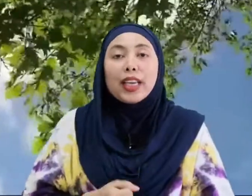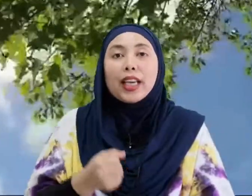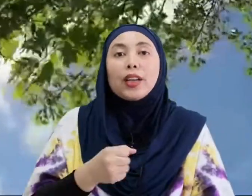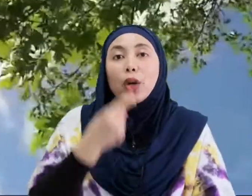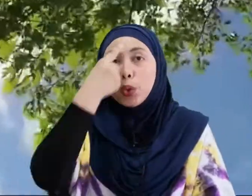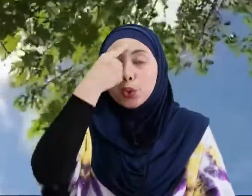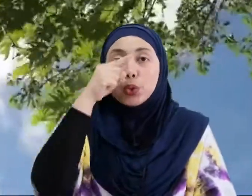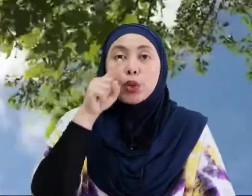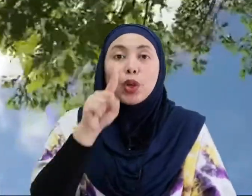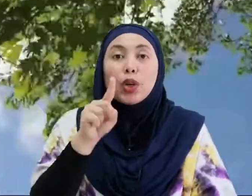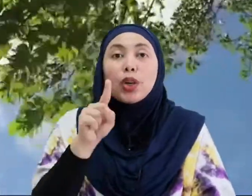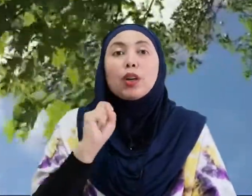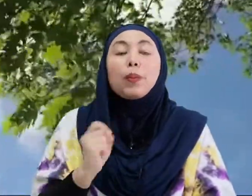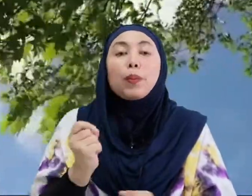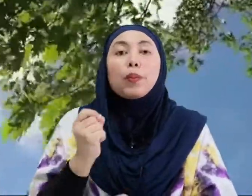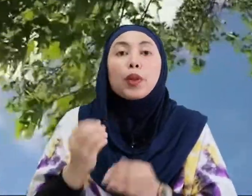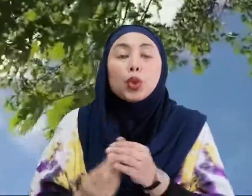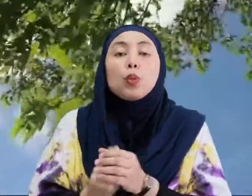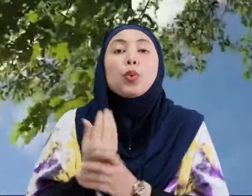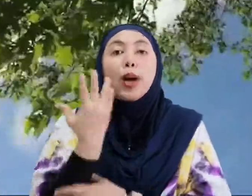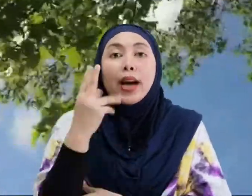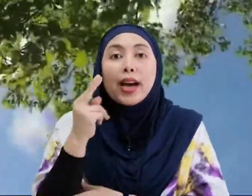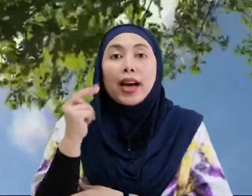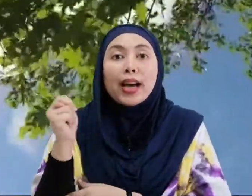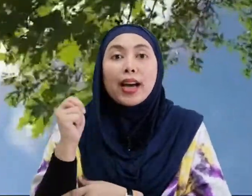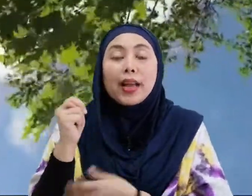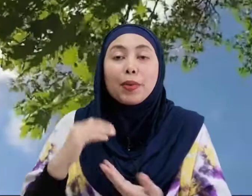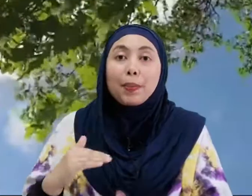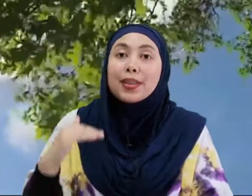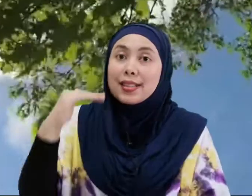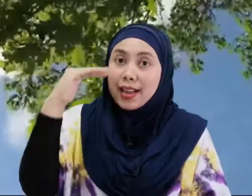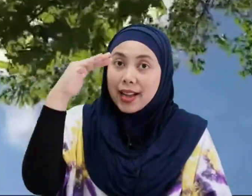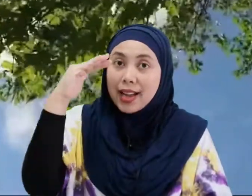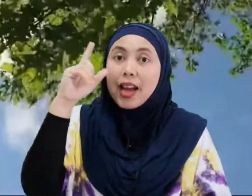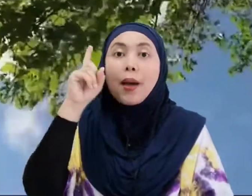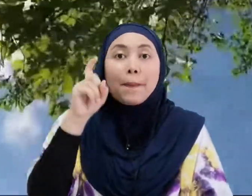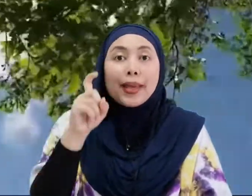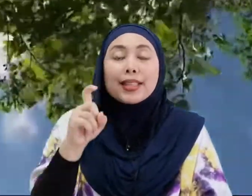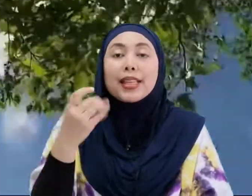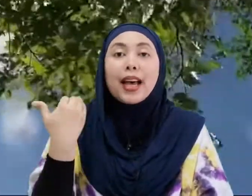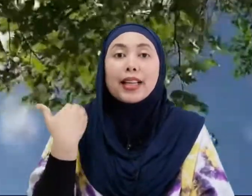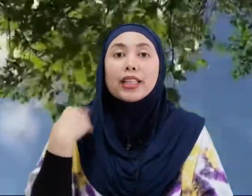Untuk tumbuhan membesar Mesti ada